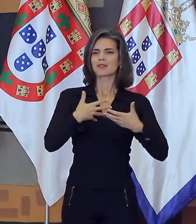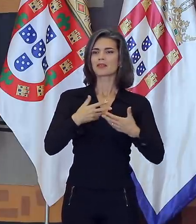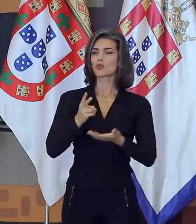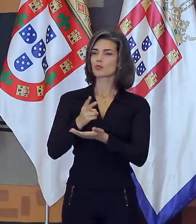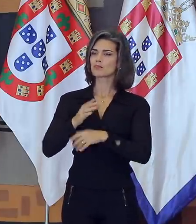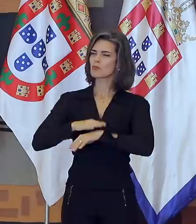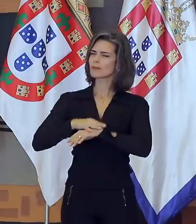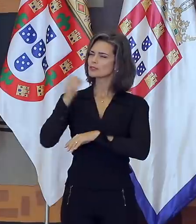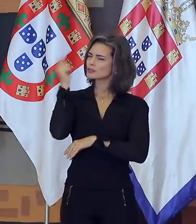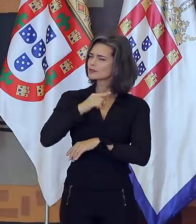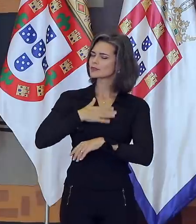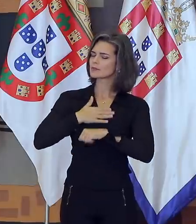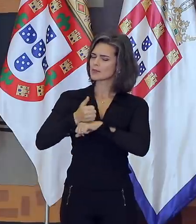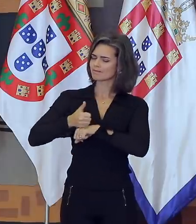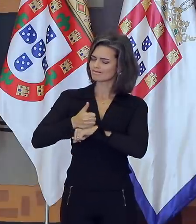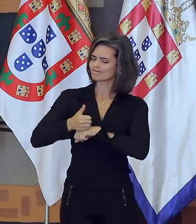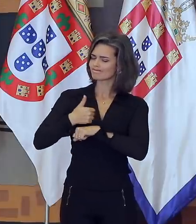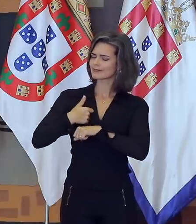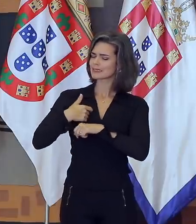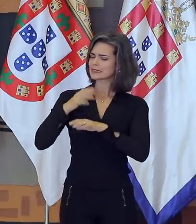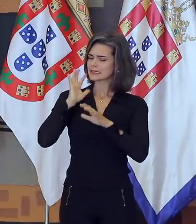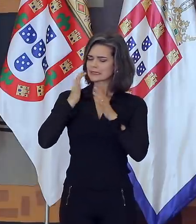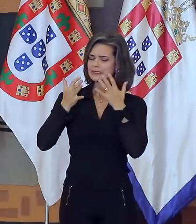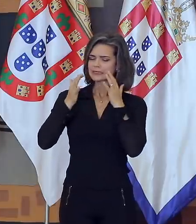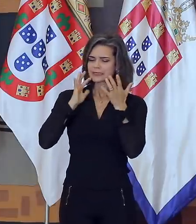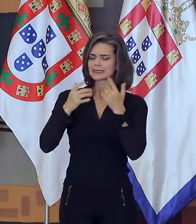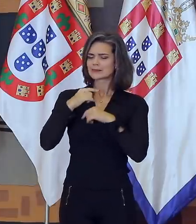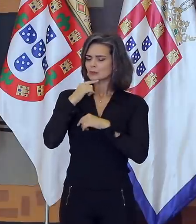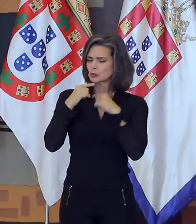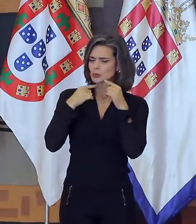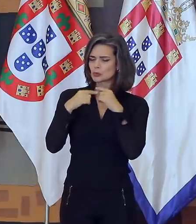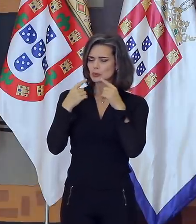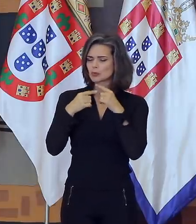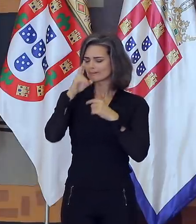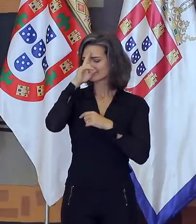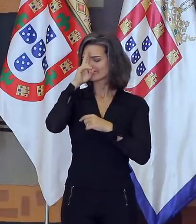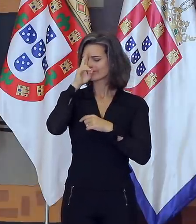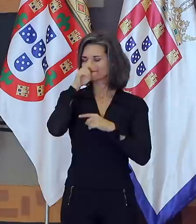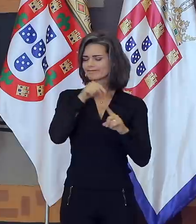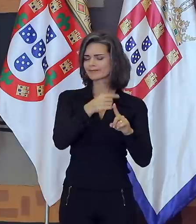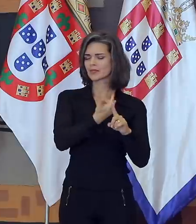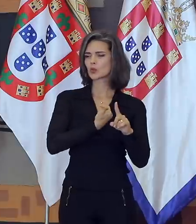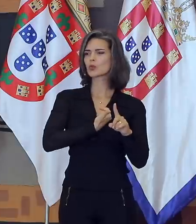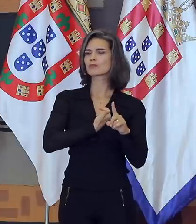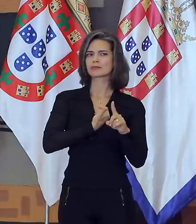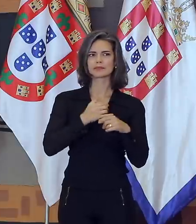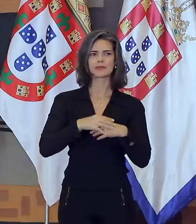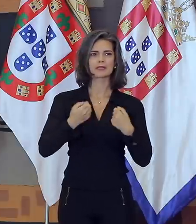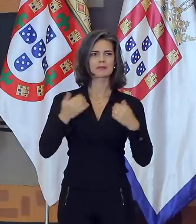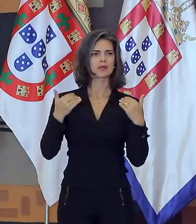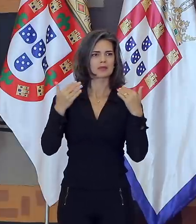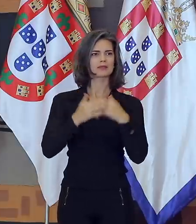momentos difíceis da carreira que os haverá, como bem alertou a embaixadora Maria Celina, e é uma verdade. Talvez a senhora deva dizer